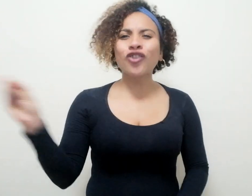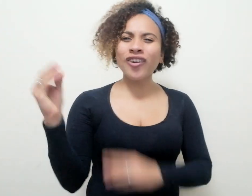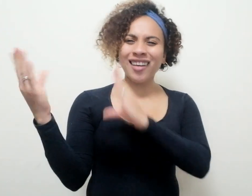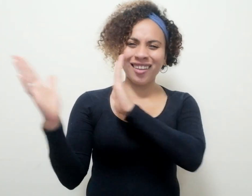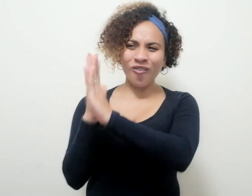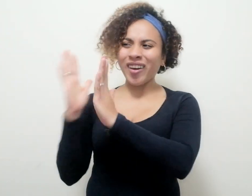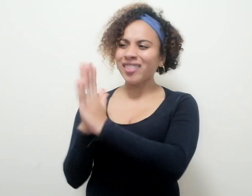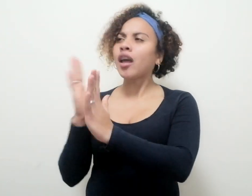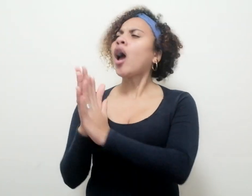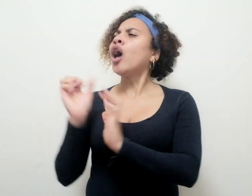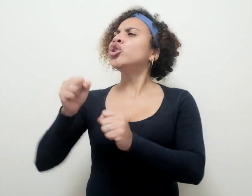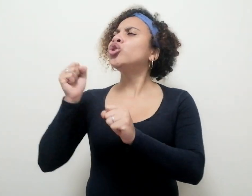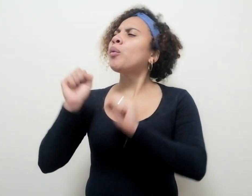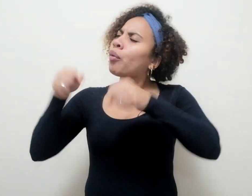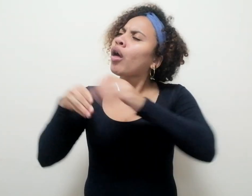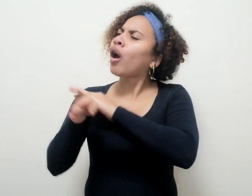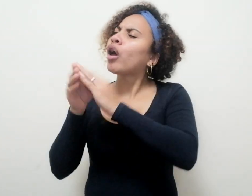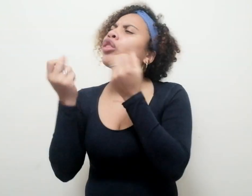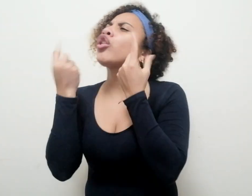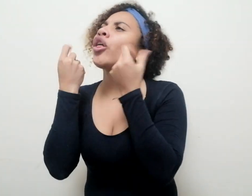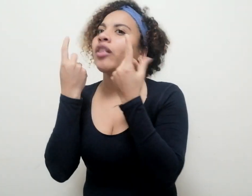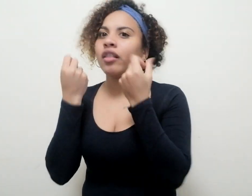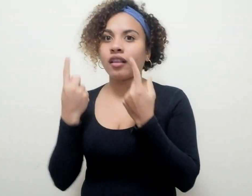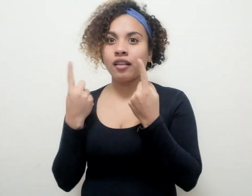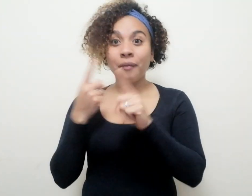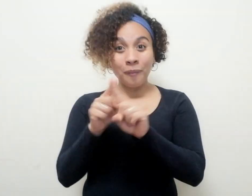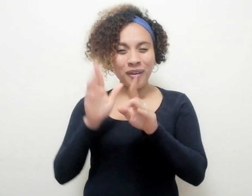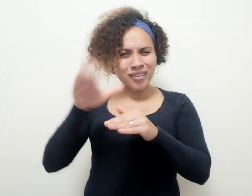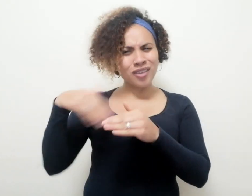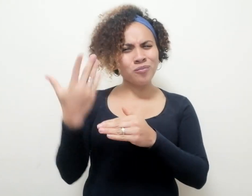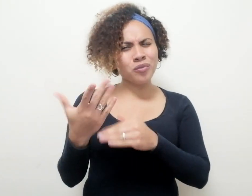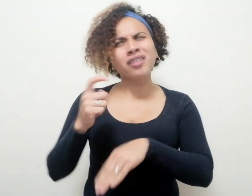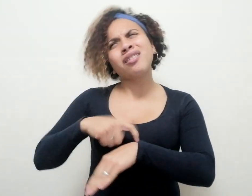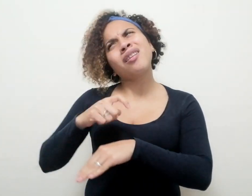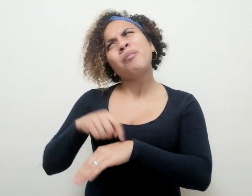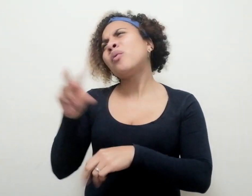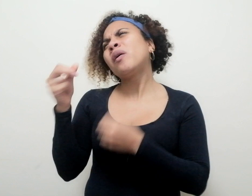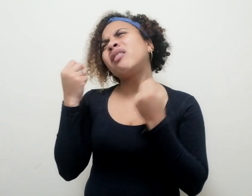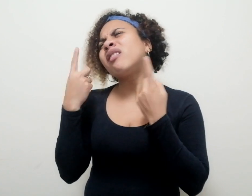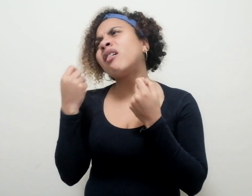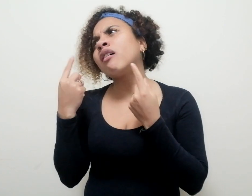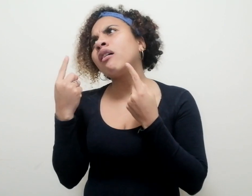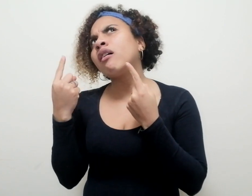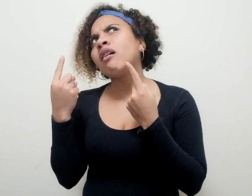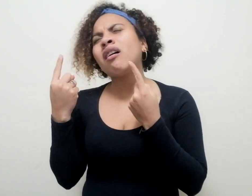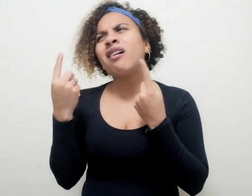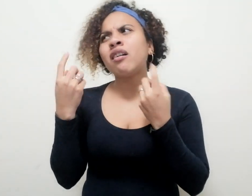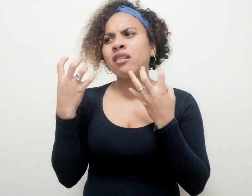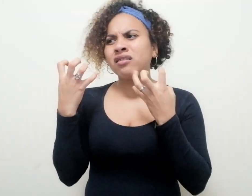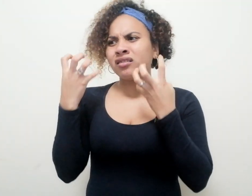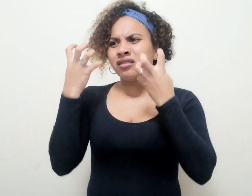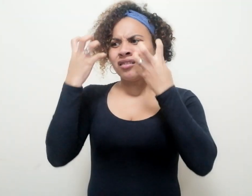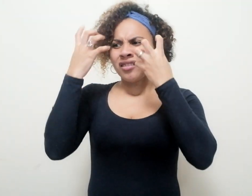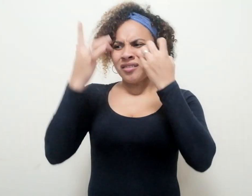nos es accesible. Pero luego de un rato de no entender, nos sobreviene una sensación